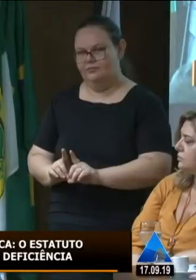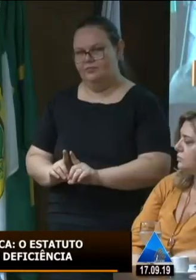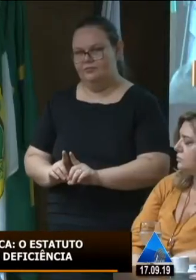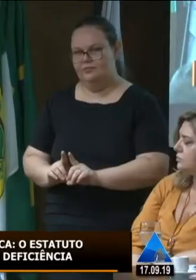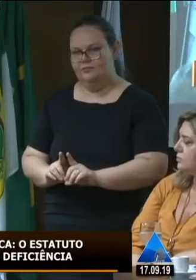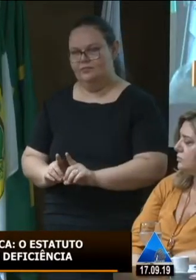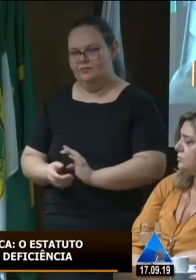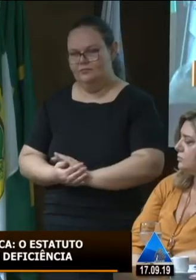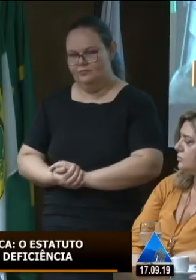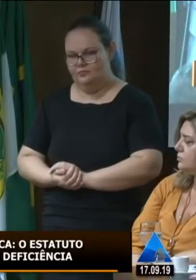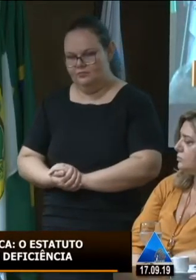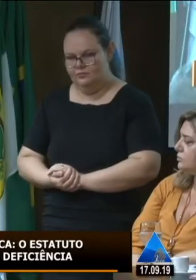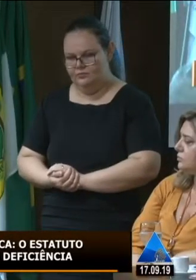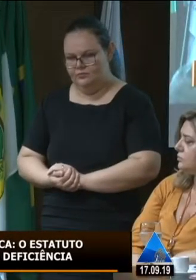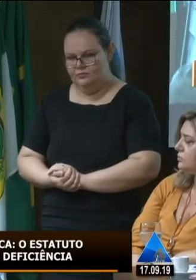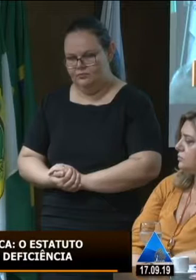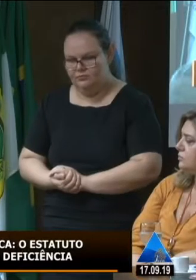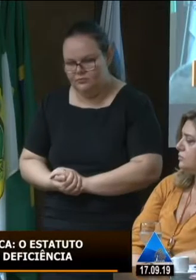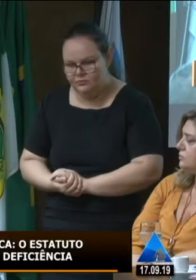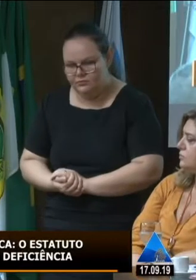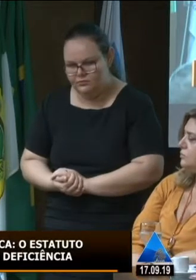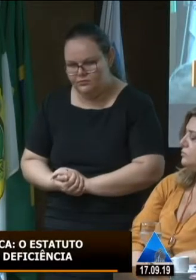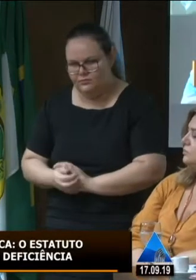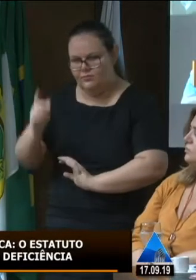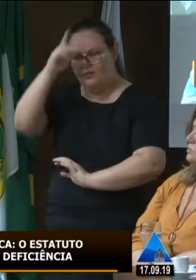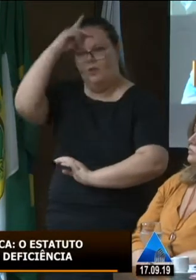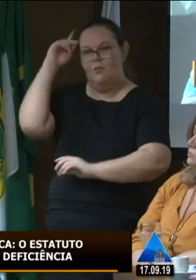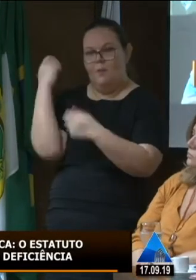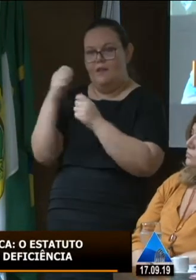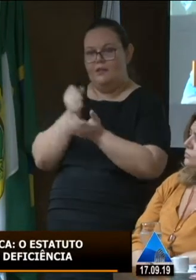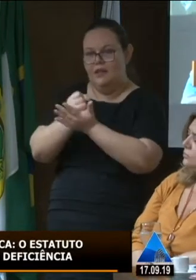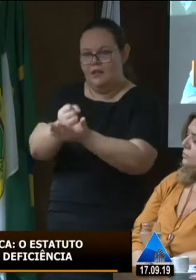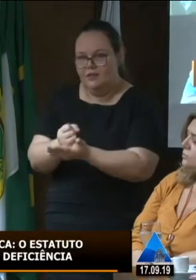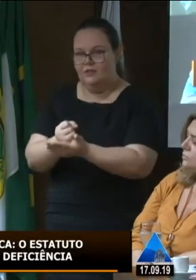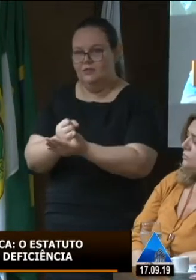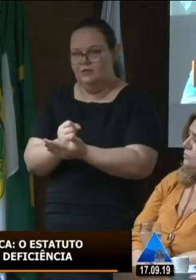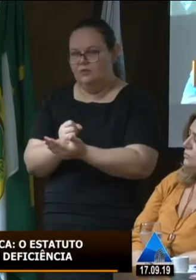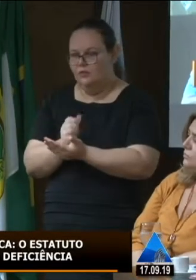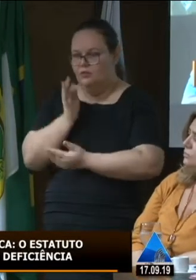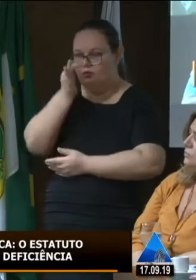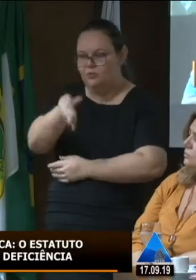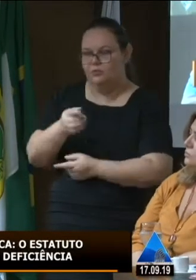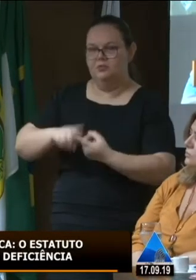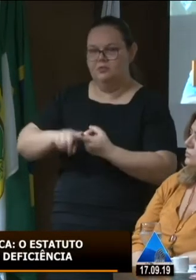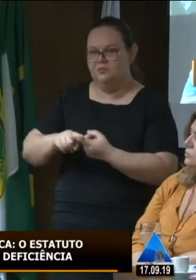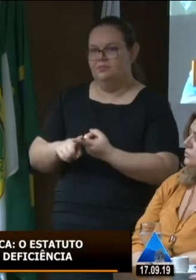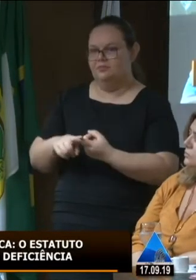pessoa que necessitou do auxílio e necessitará até seus últimos dias de vida